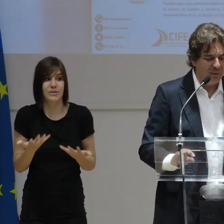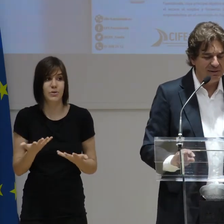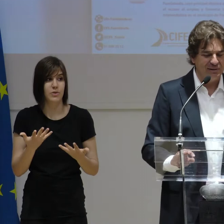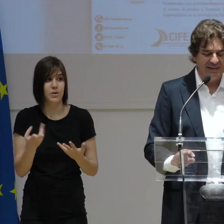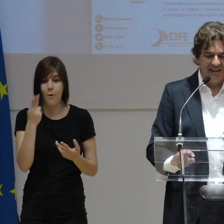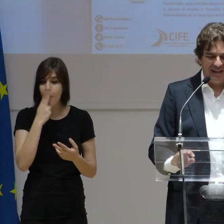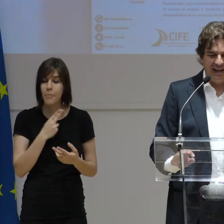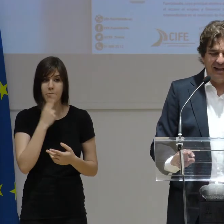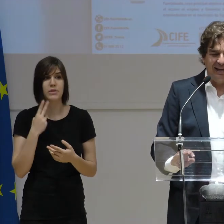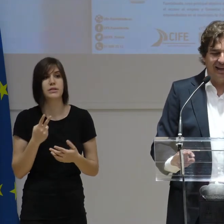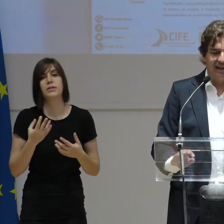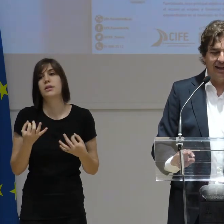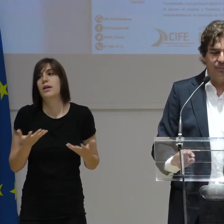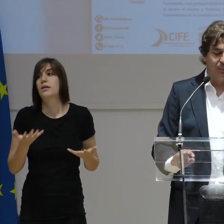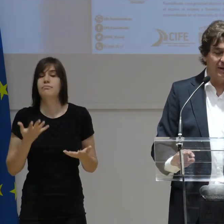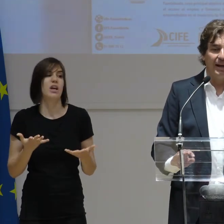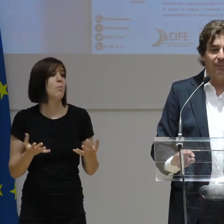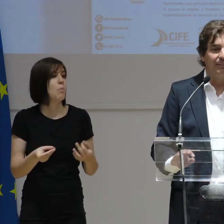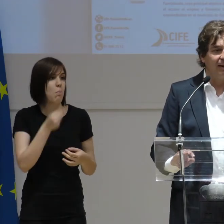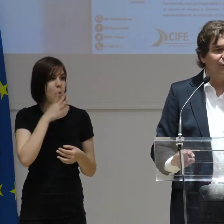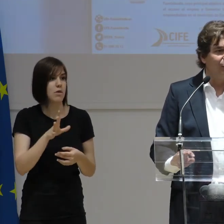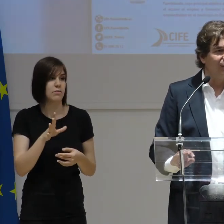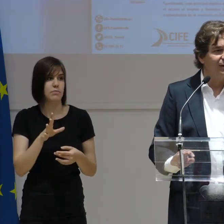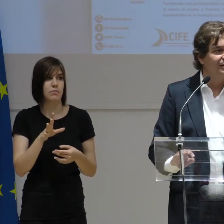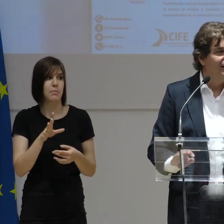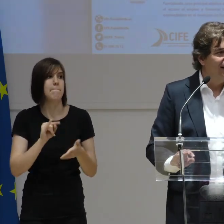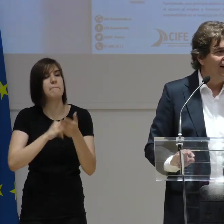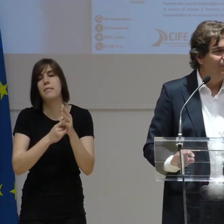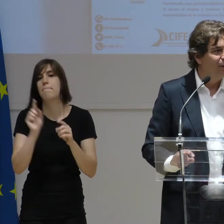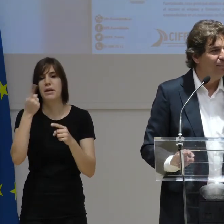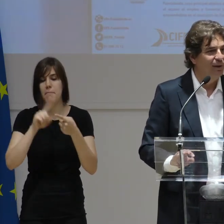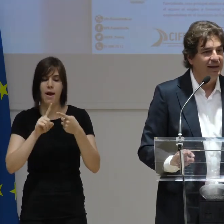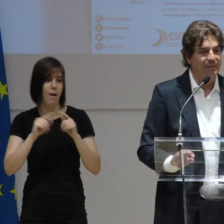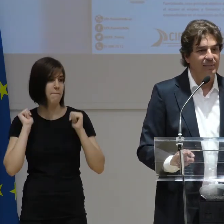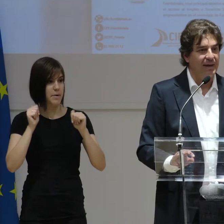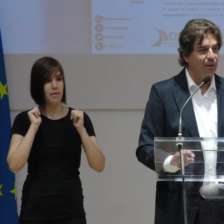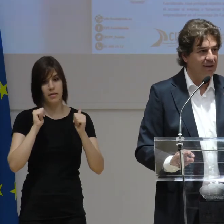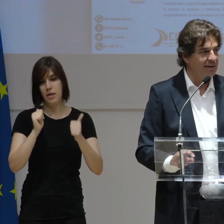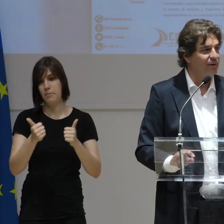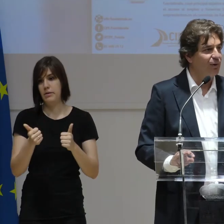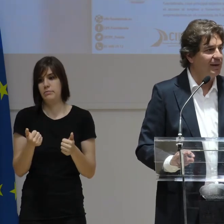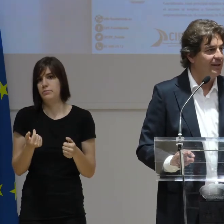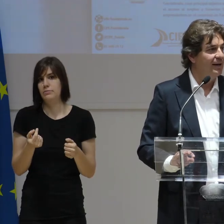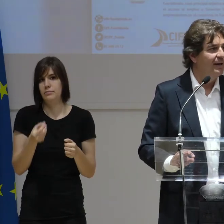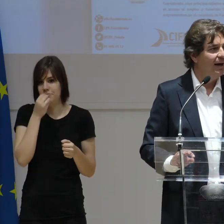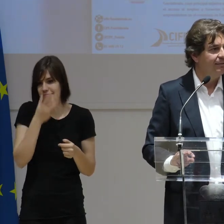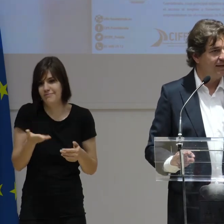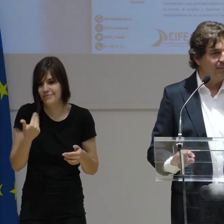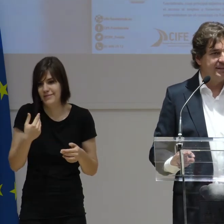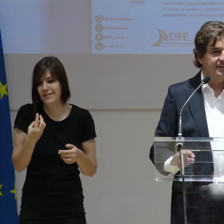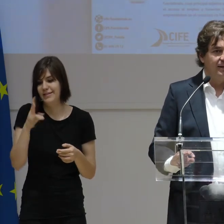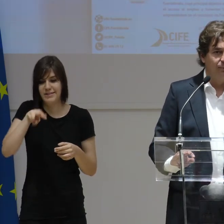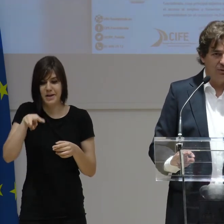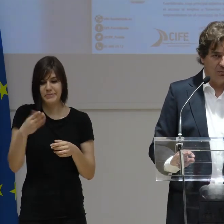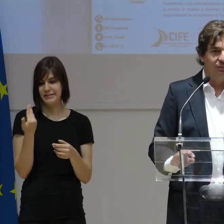mi compromiso, que una de las primeras medidas, yo recuerdo cuando al principio de mi mandato, vuelvo a repetir, hace tres